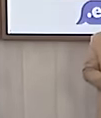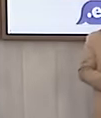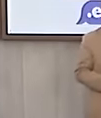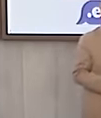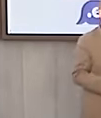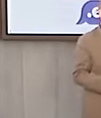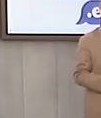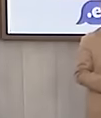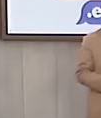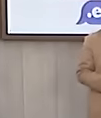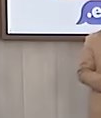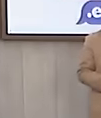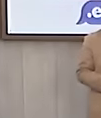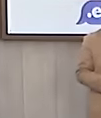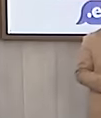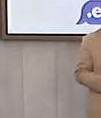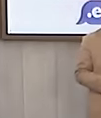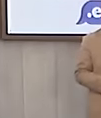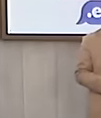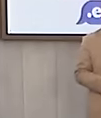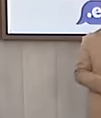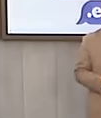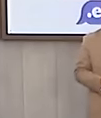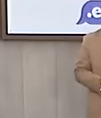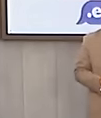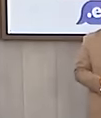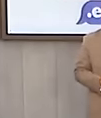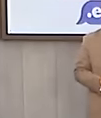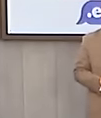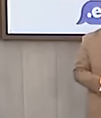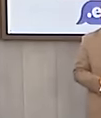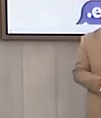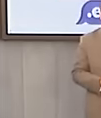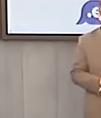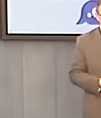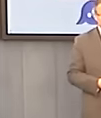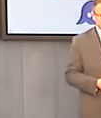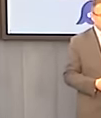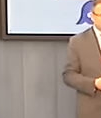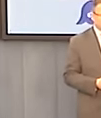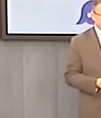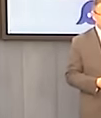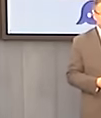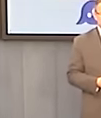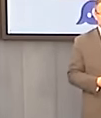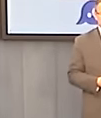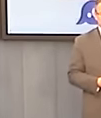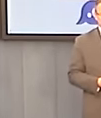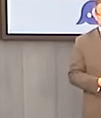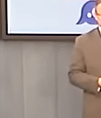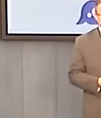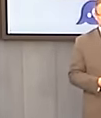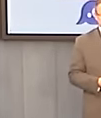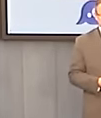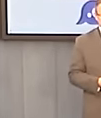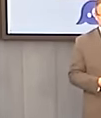wyprodukowałem 7 MW. To, żeby to Kowalskiemu, żeby to państwu uprzytomnić, ile to to 7 MW, to jest tyle, ile normalny dom jednorodzinny zużyje w ciągu najbliższych